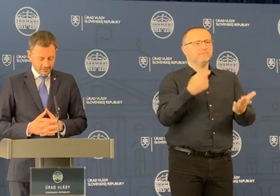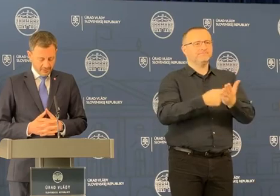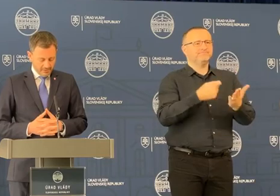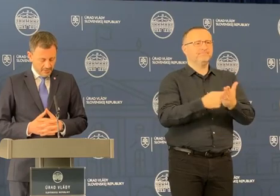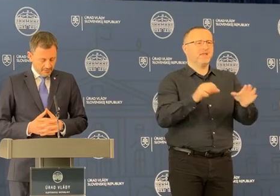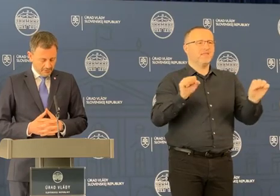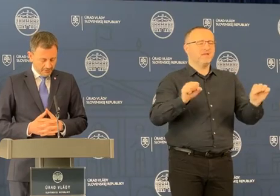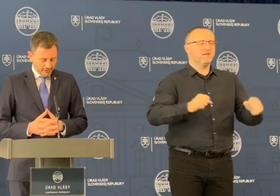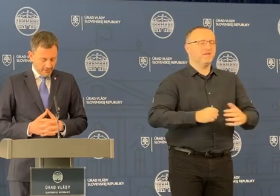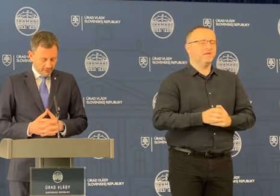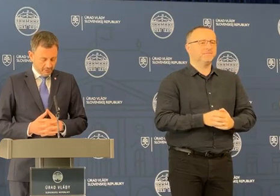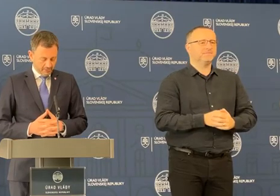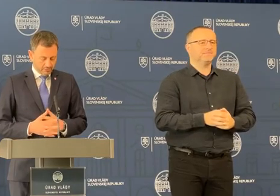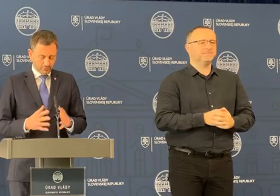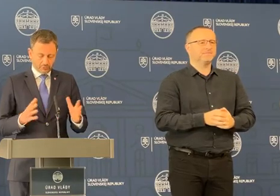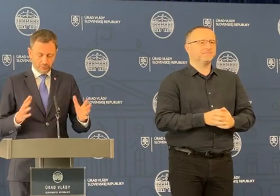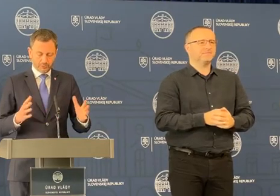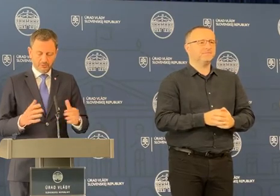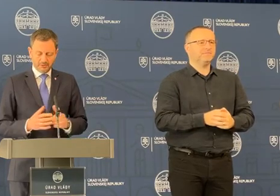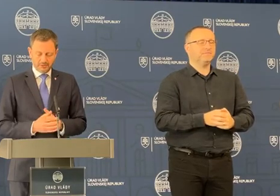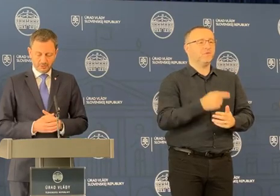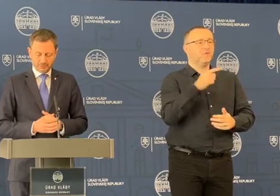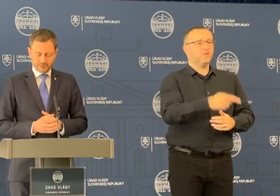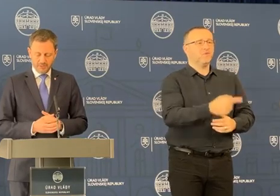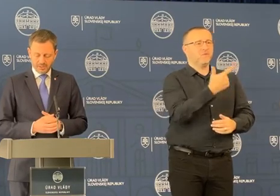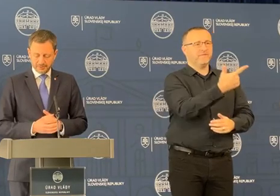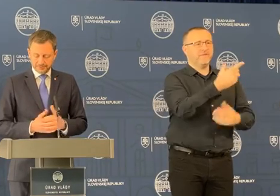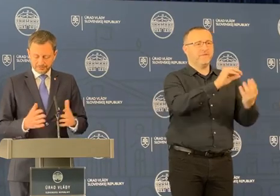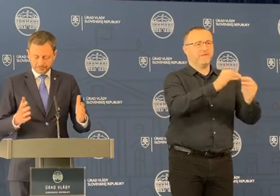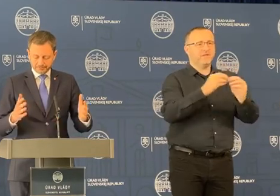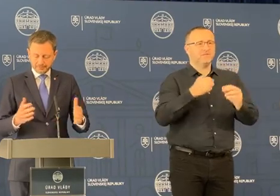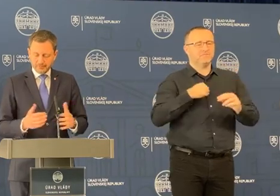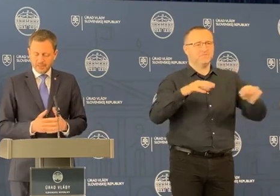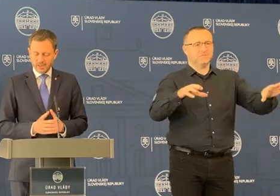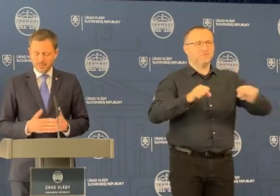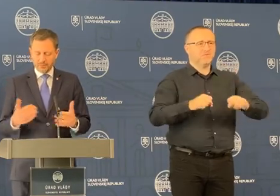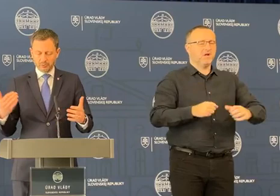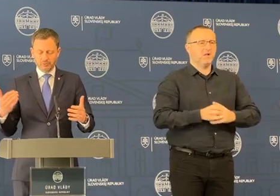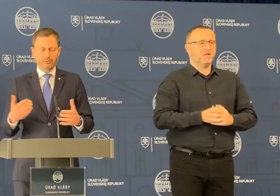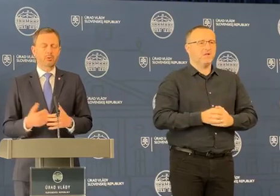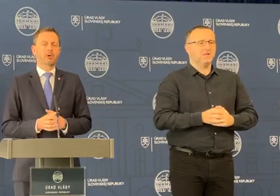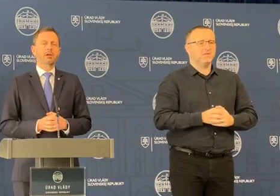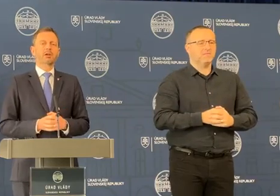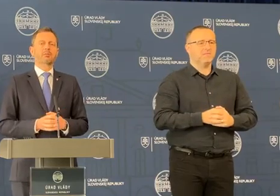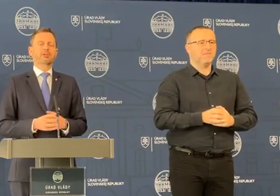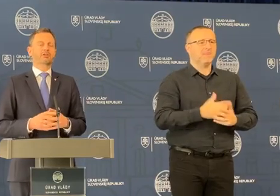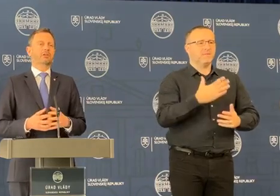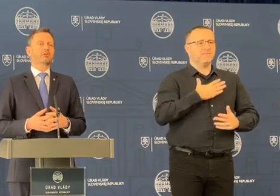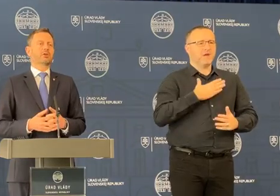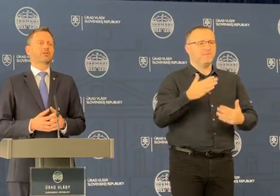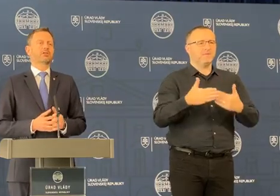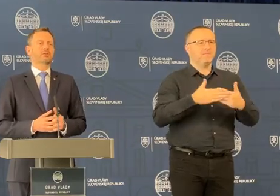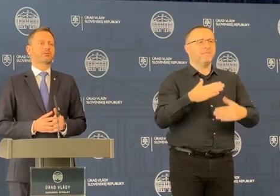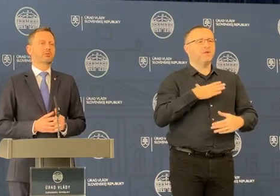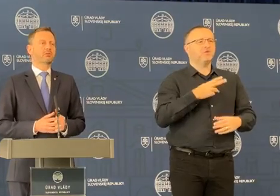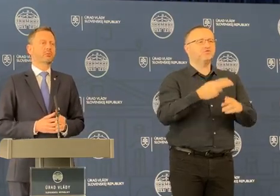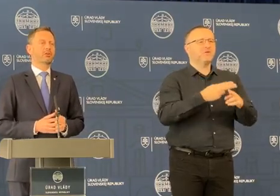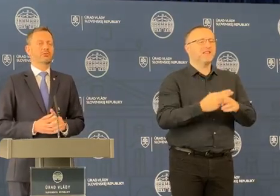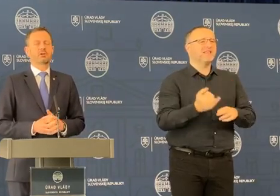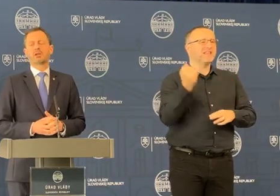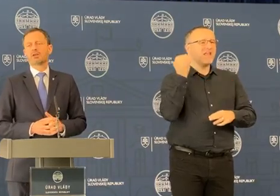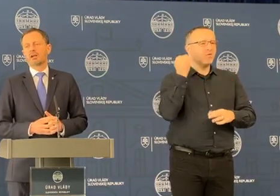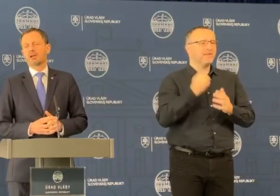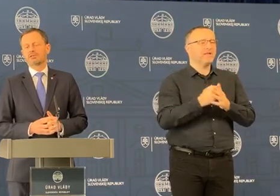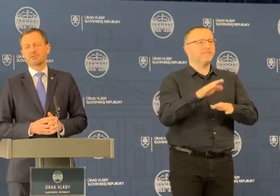energie. Takže toto sú dve veci, ktoré sme schváli. A mám tu so sebou aj pána štátneho dávnika za ministerstvo